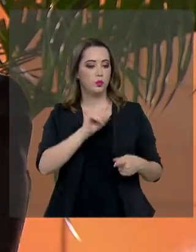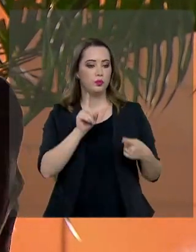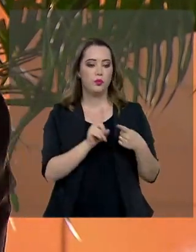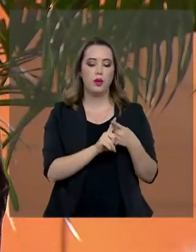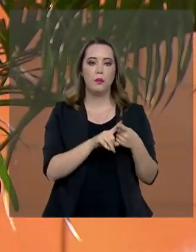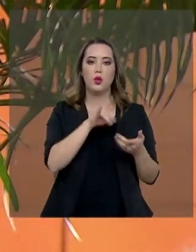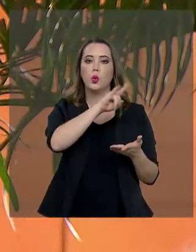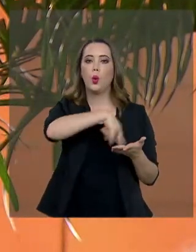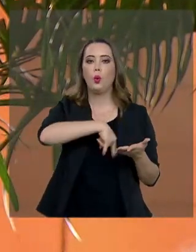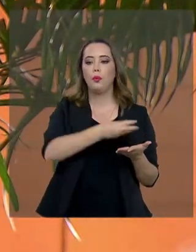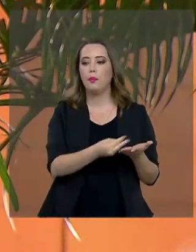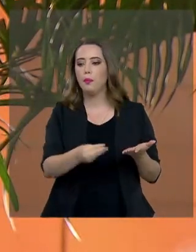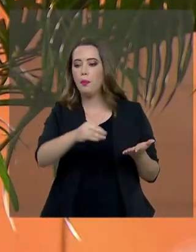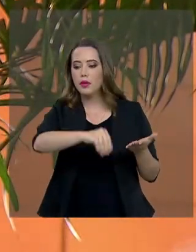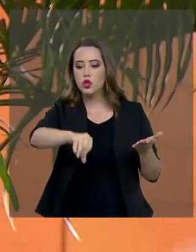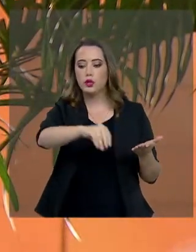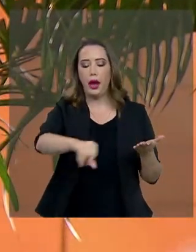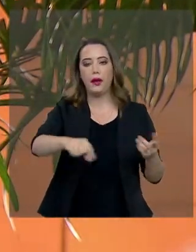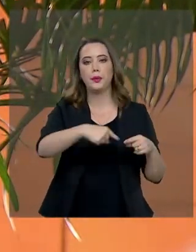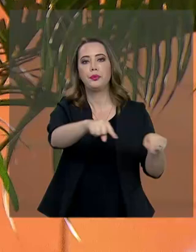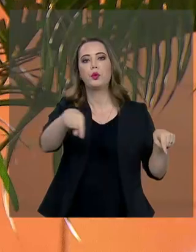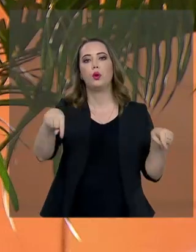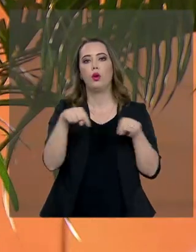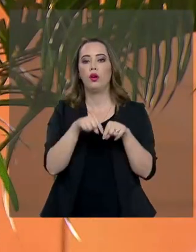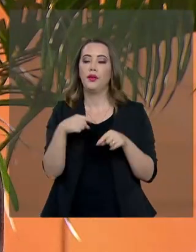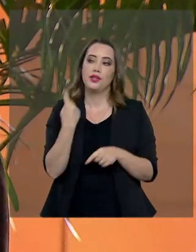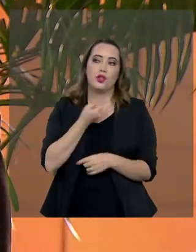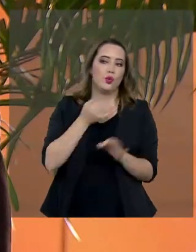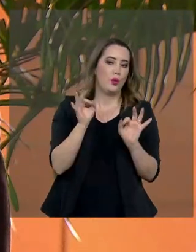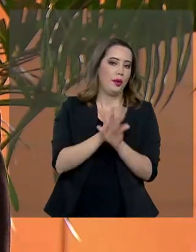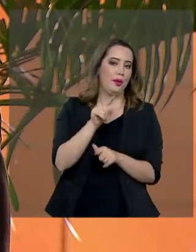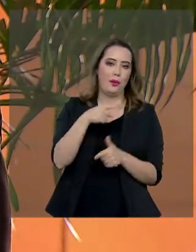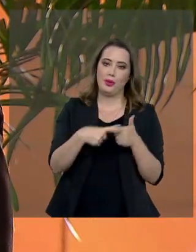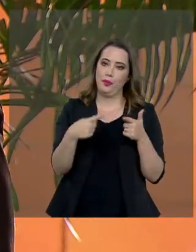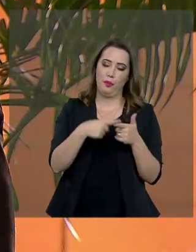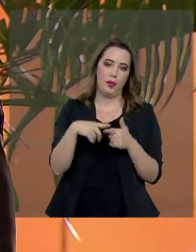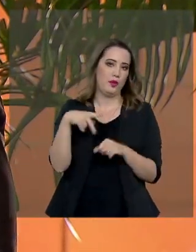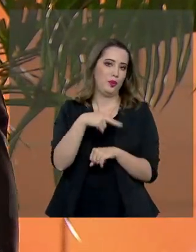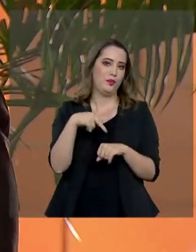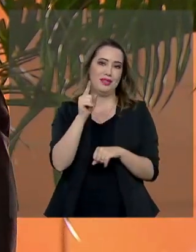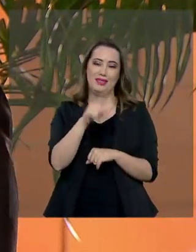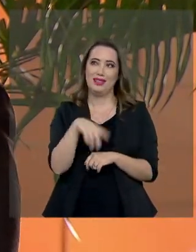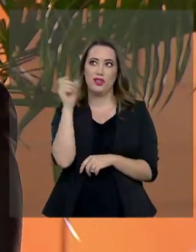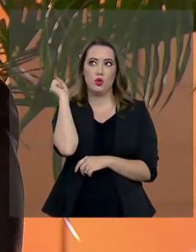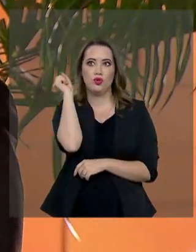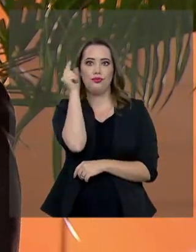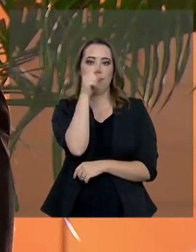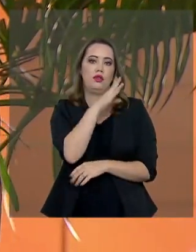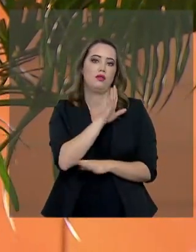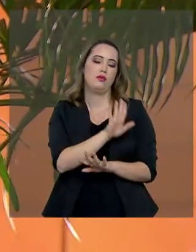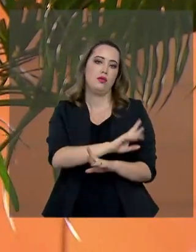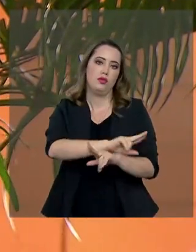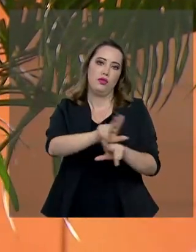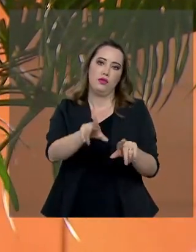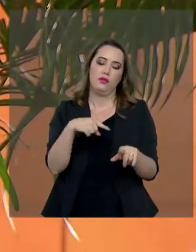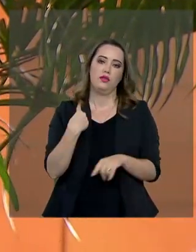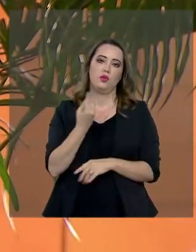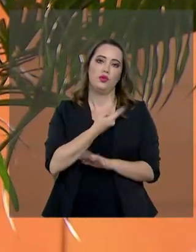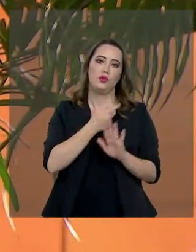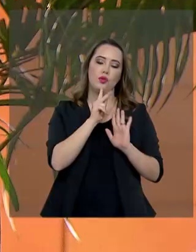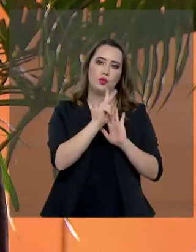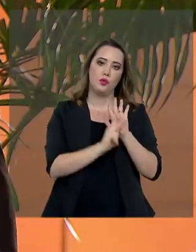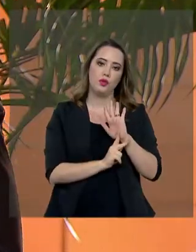regularização fundiária. Se nós não resolvermos esse problema no nosso país, é muito difícil muitos dos nossos